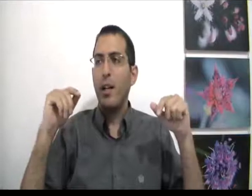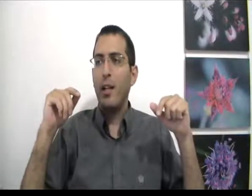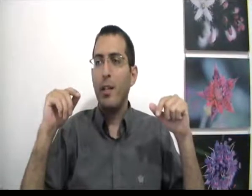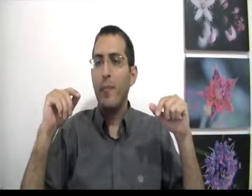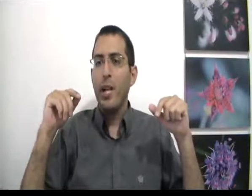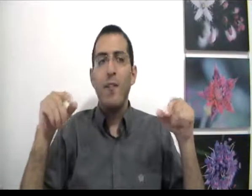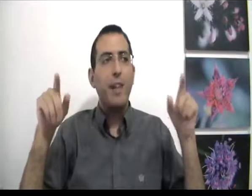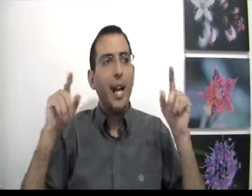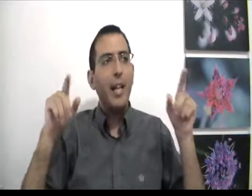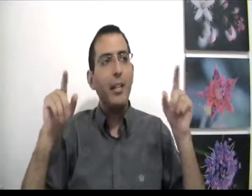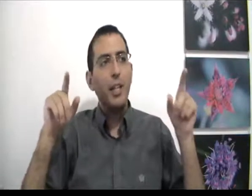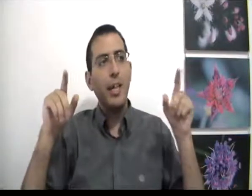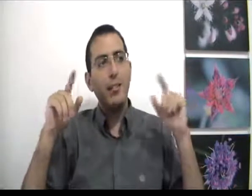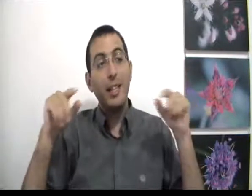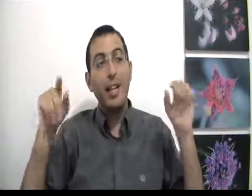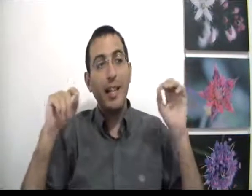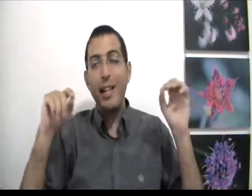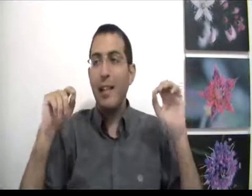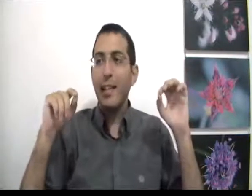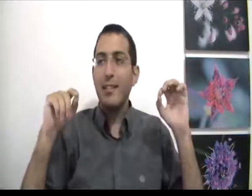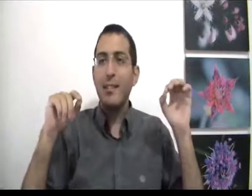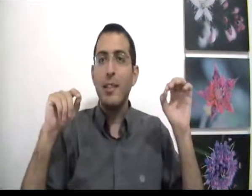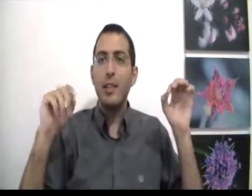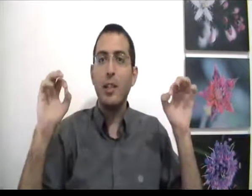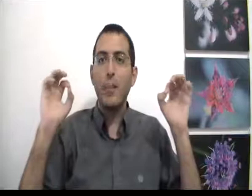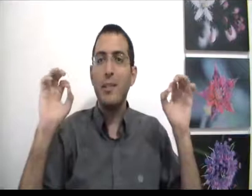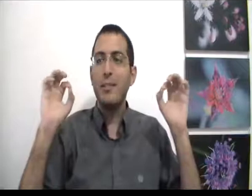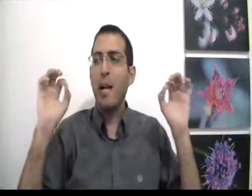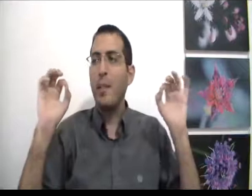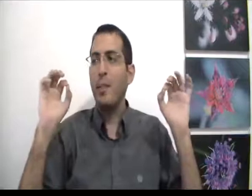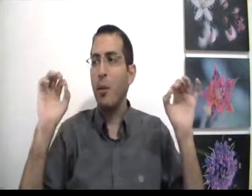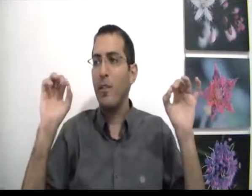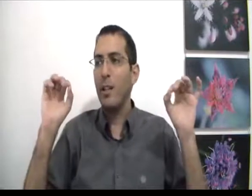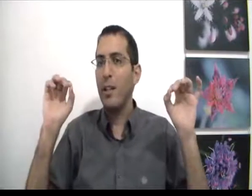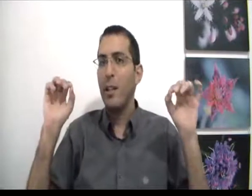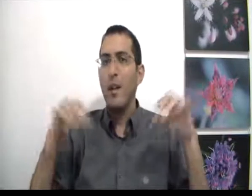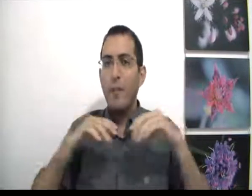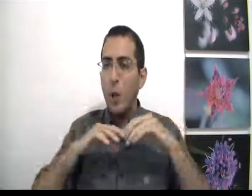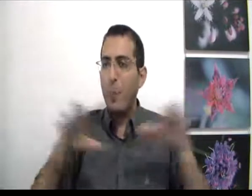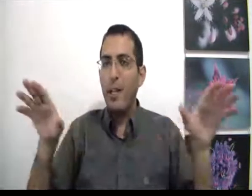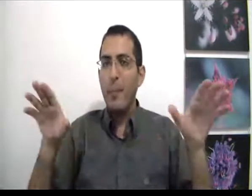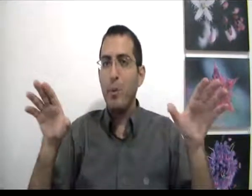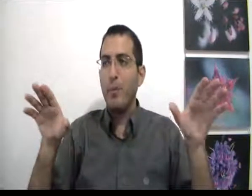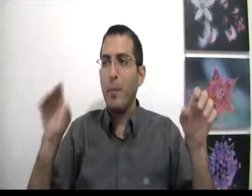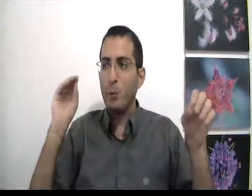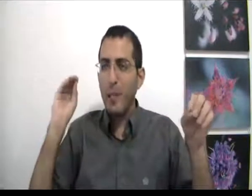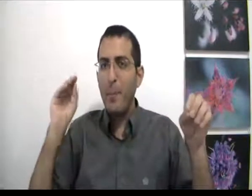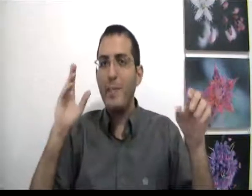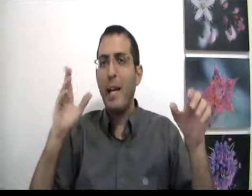אחר ורק כאשר ההנבדך היחידה להגיע לזה זה על ידי שתחפש מה האמת בכל דבר ולא אכפת לך בטוב הורה, פשוט תחפש מה